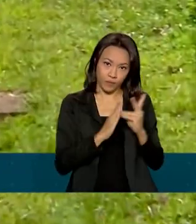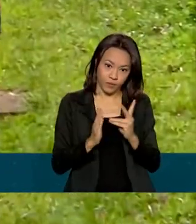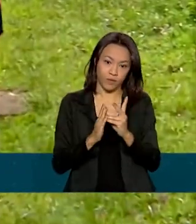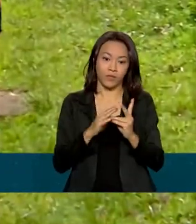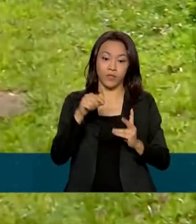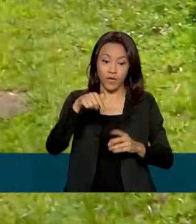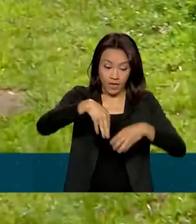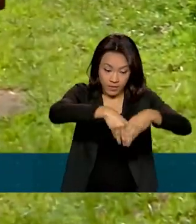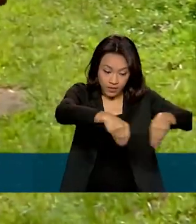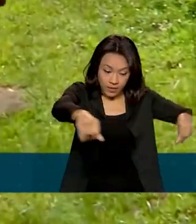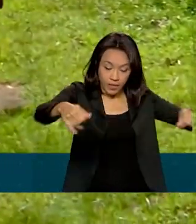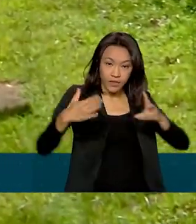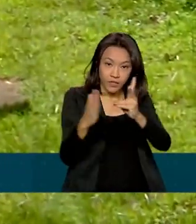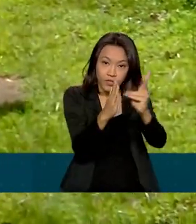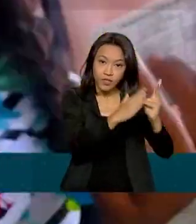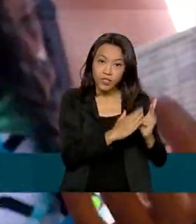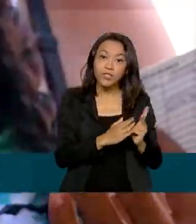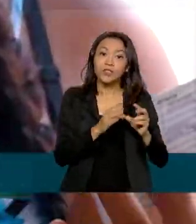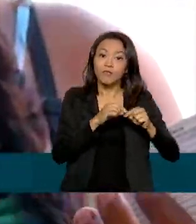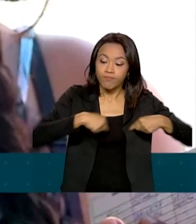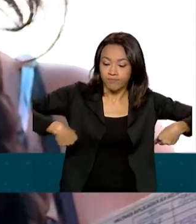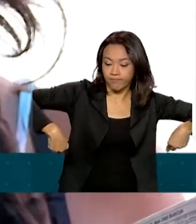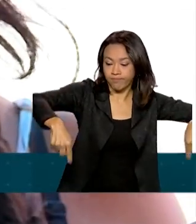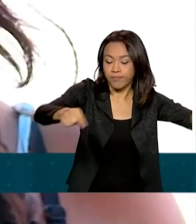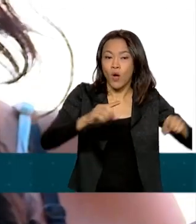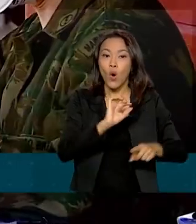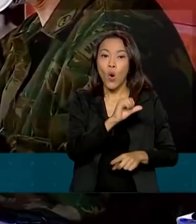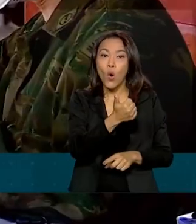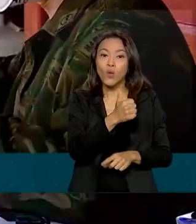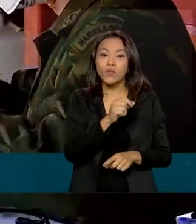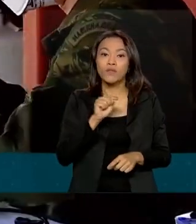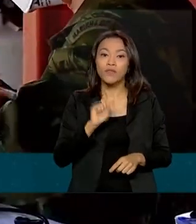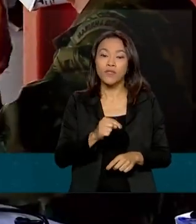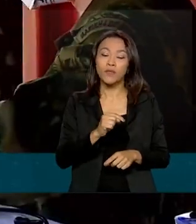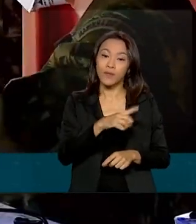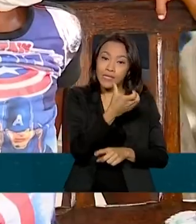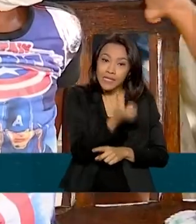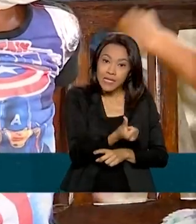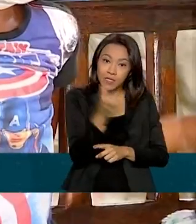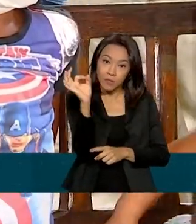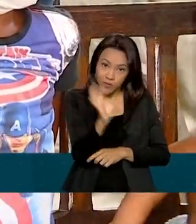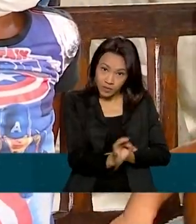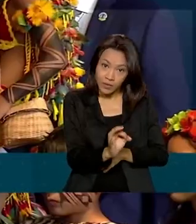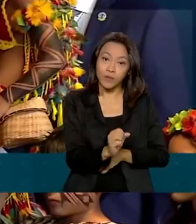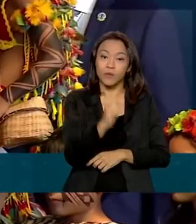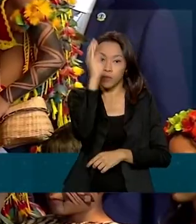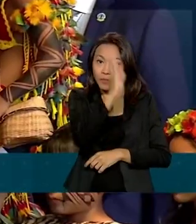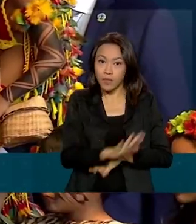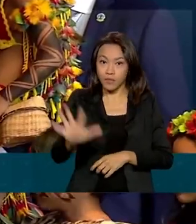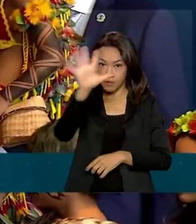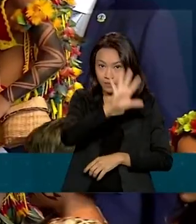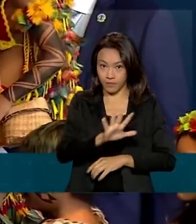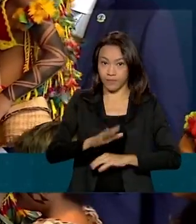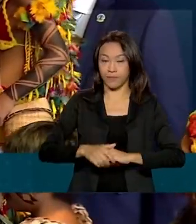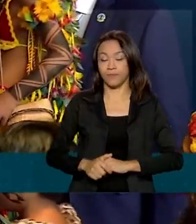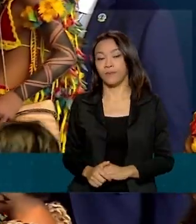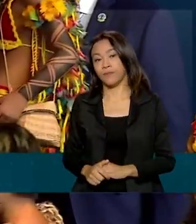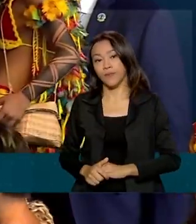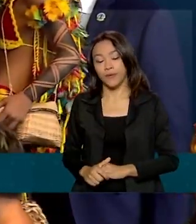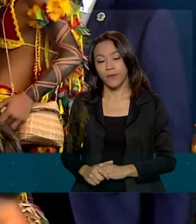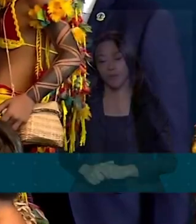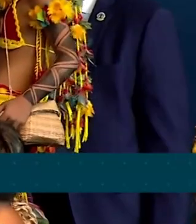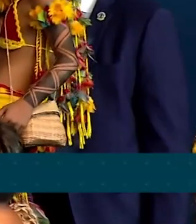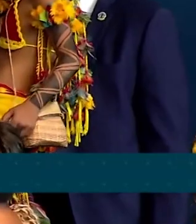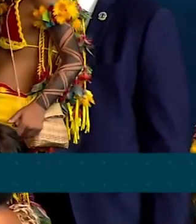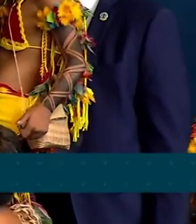As terras indígenas ocupam cerca de 11,6% do território nacional. Tenho certeza que, ao